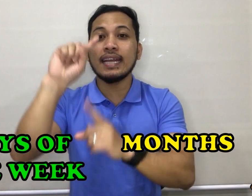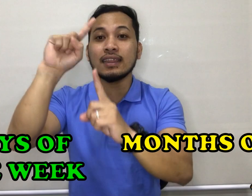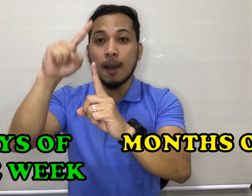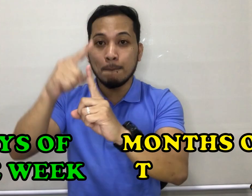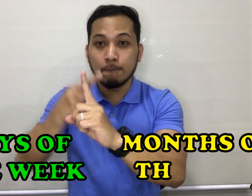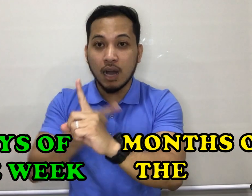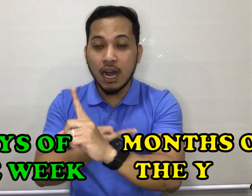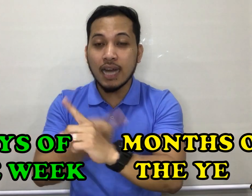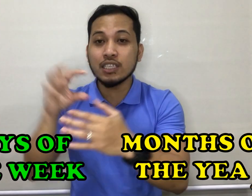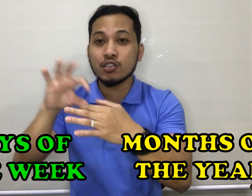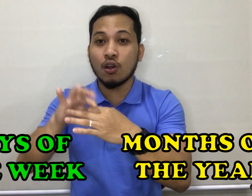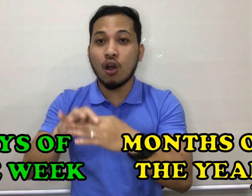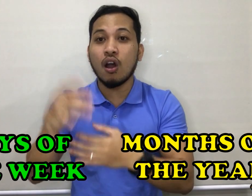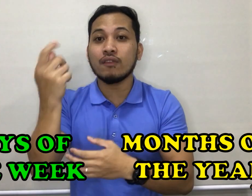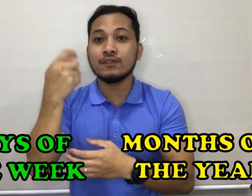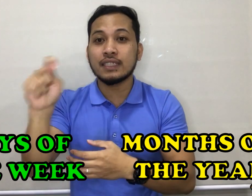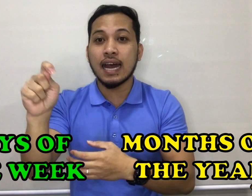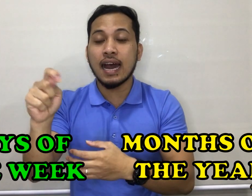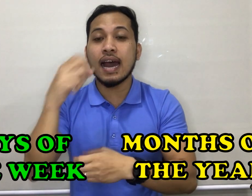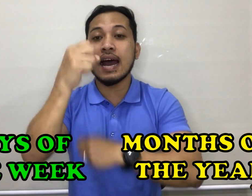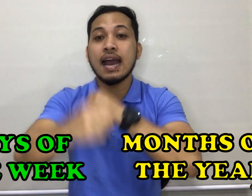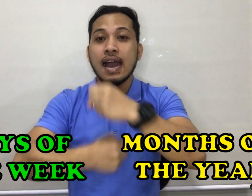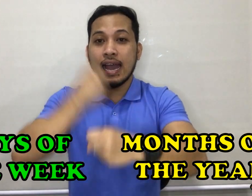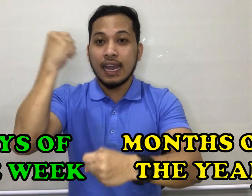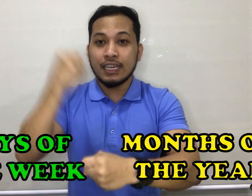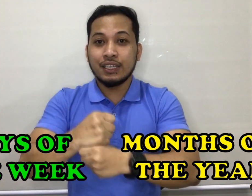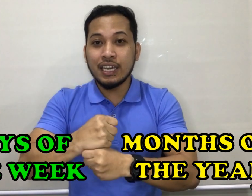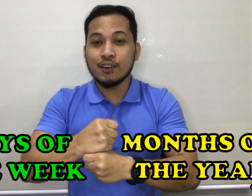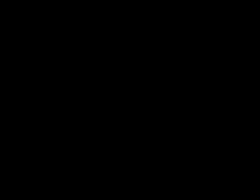months of the year.